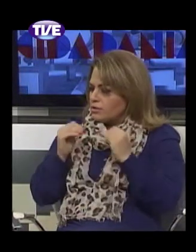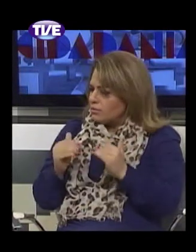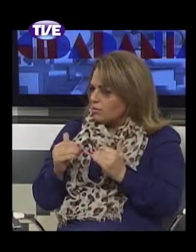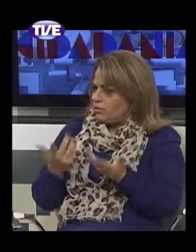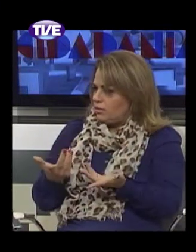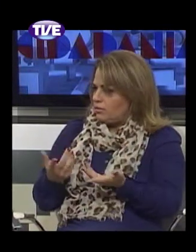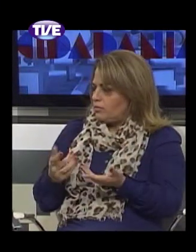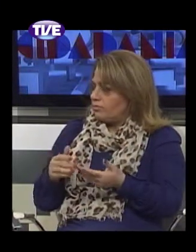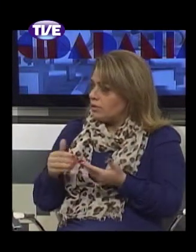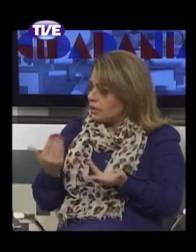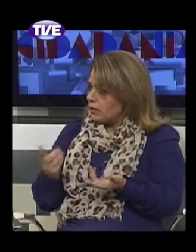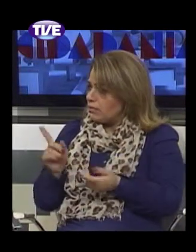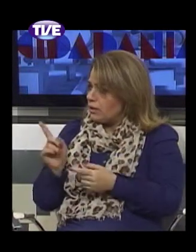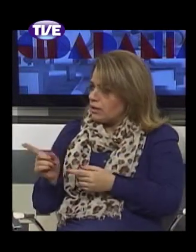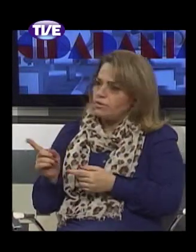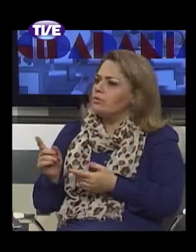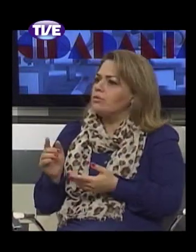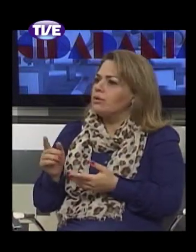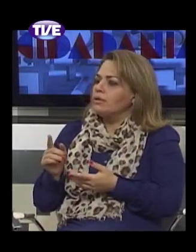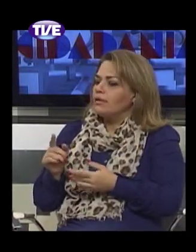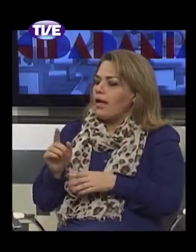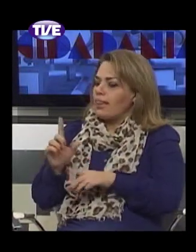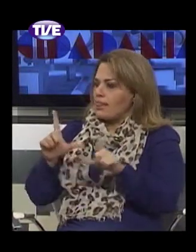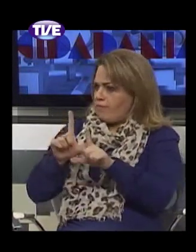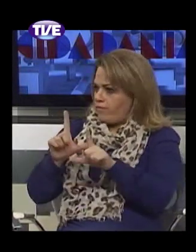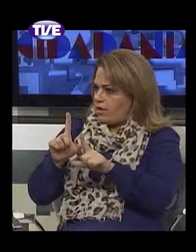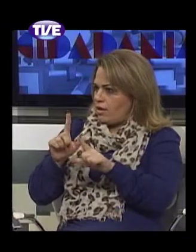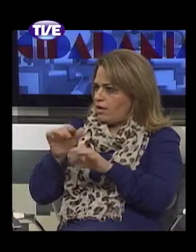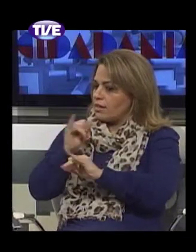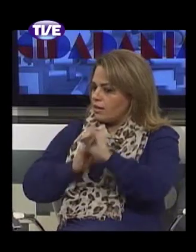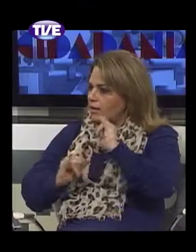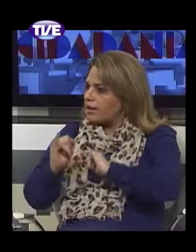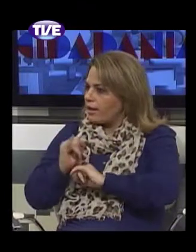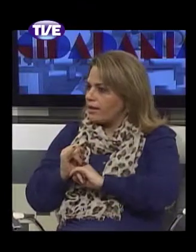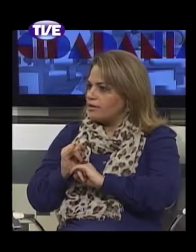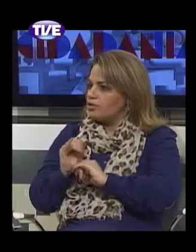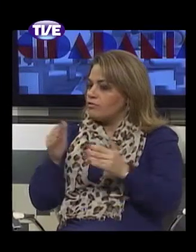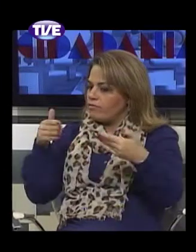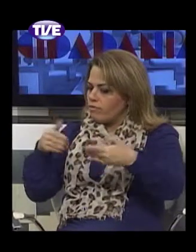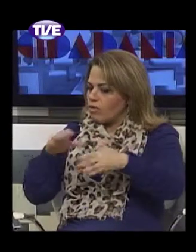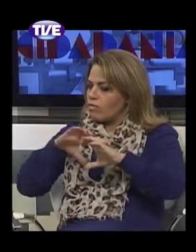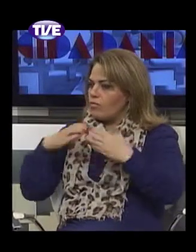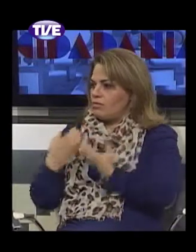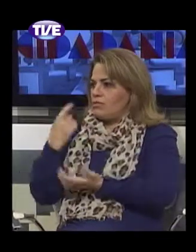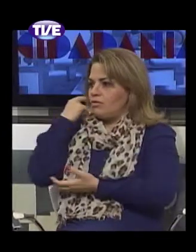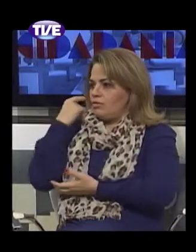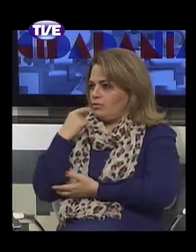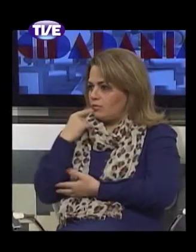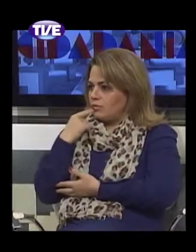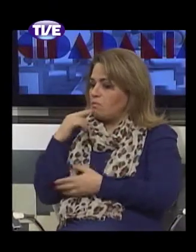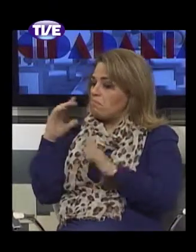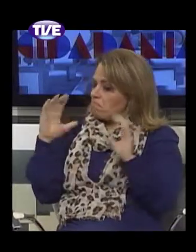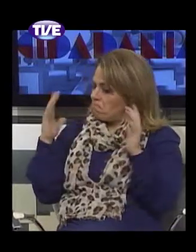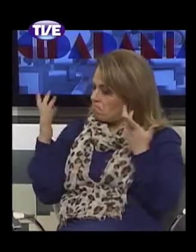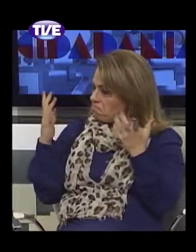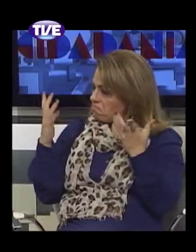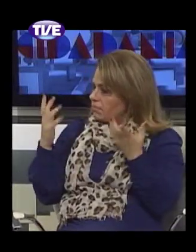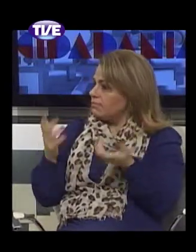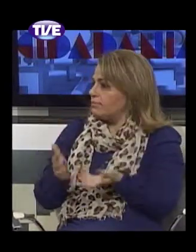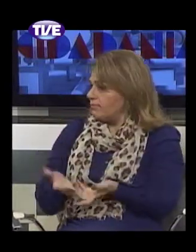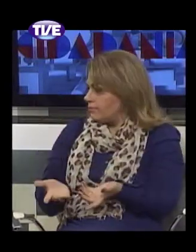acho que essa iniciativa deste canal pela internet para a comunidade surda é uma iniciativa que tem que ser louvada